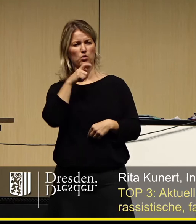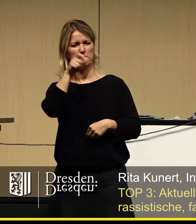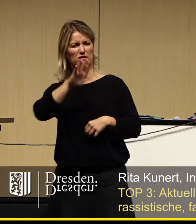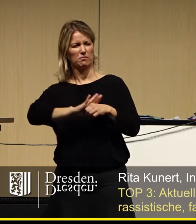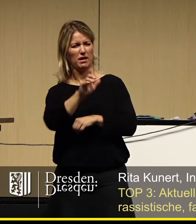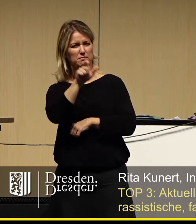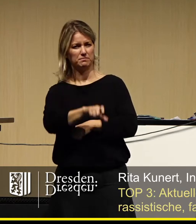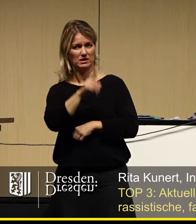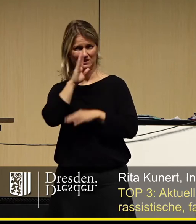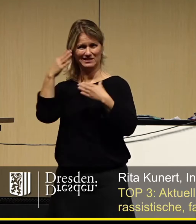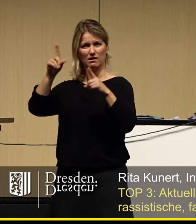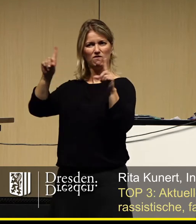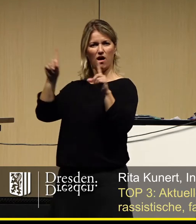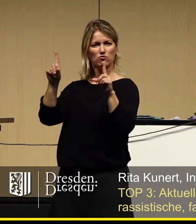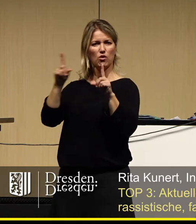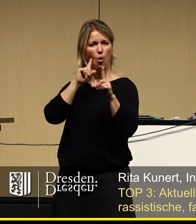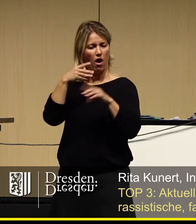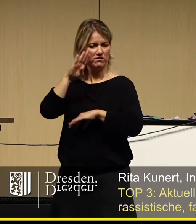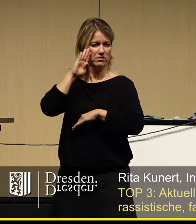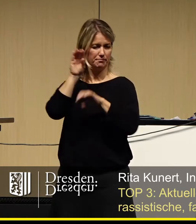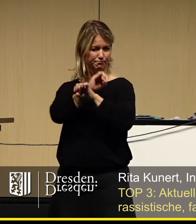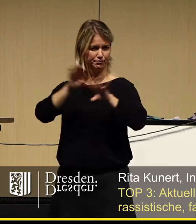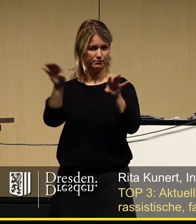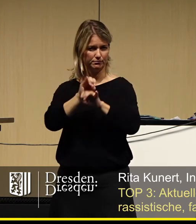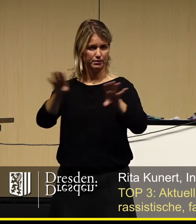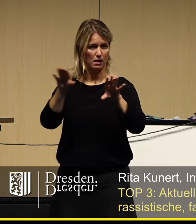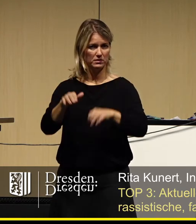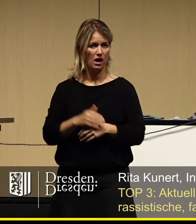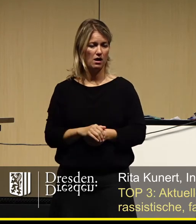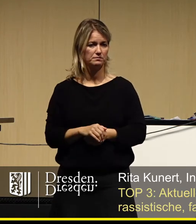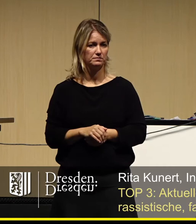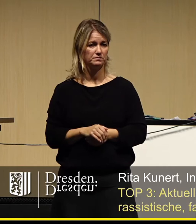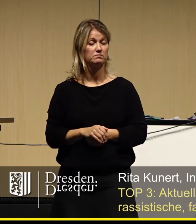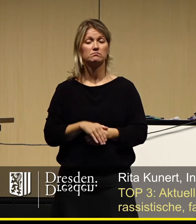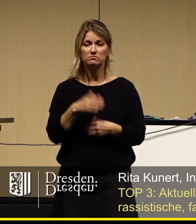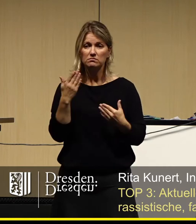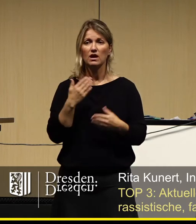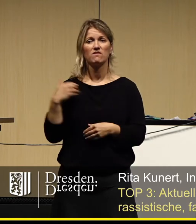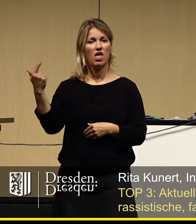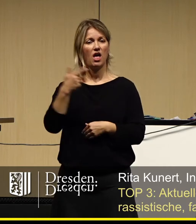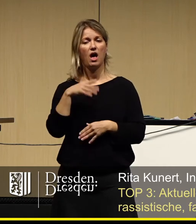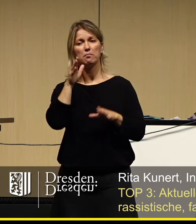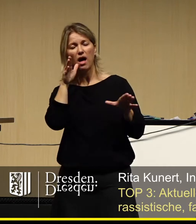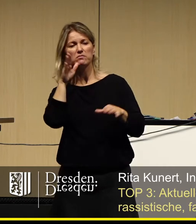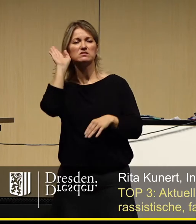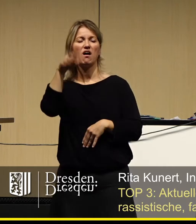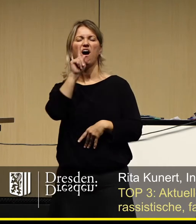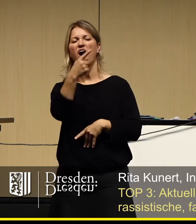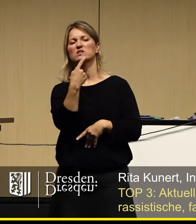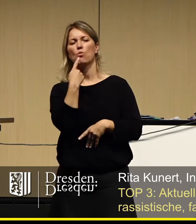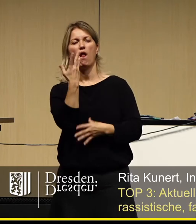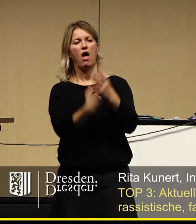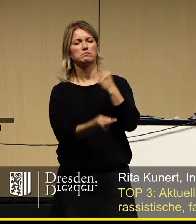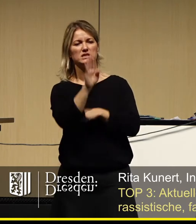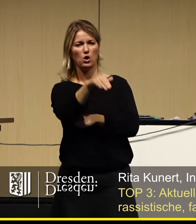Veranstaltungen über den Platz schallen. Wir stellen uns denen in den Weg, die tausendstimmig Absaufen, Absaufen brüllen,